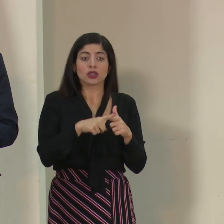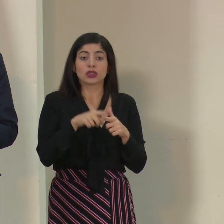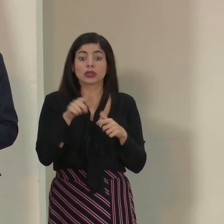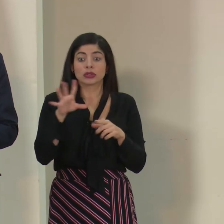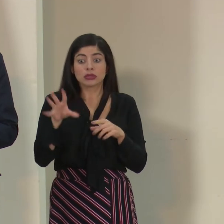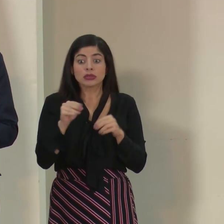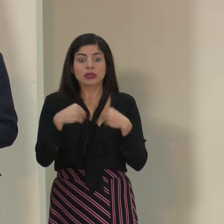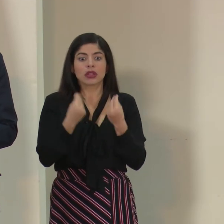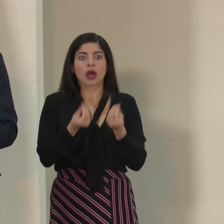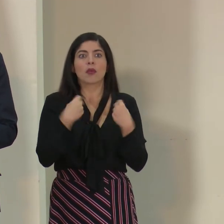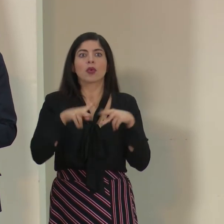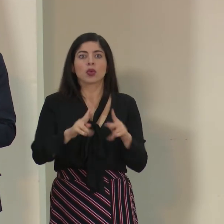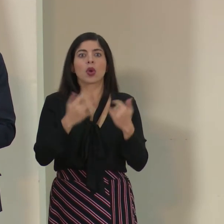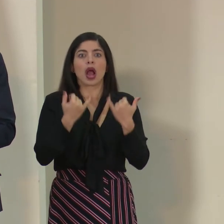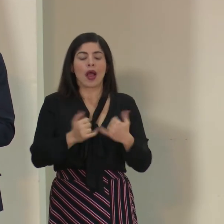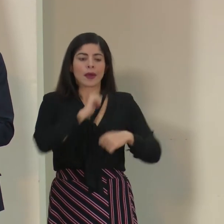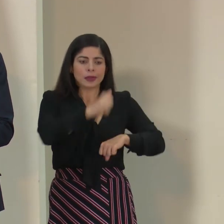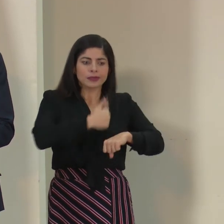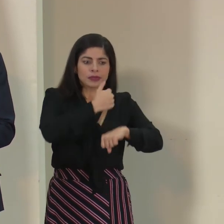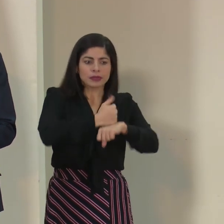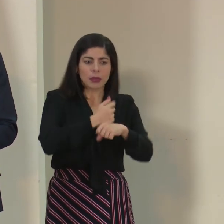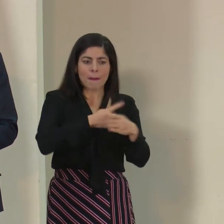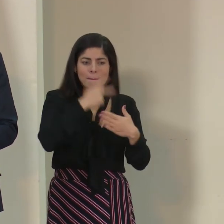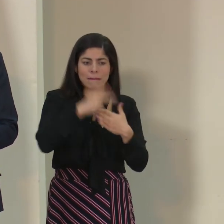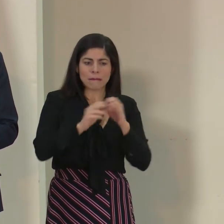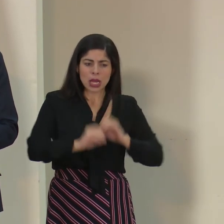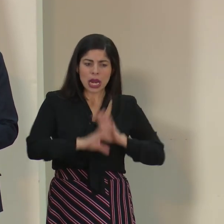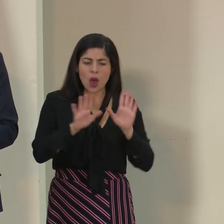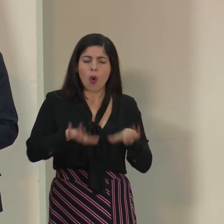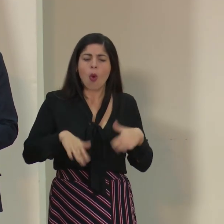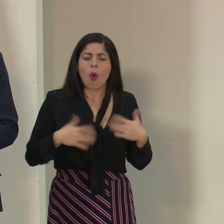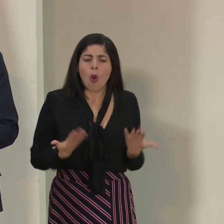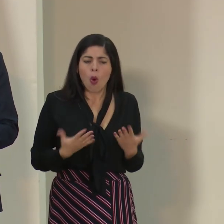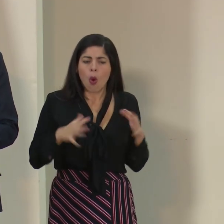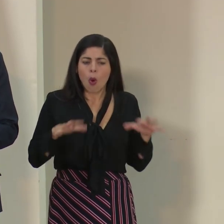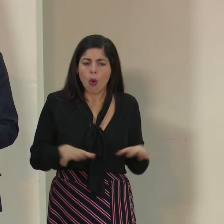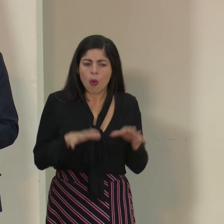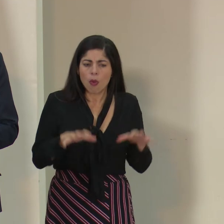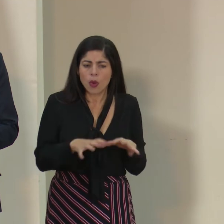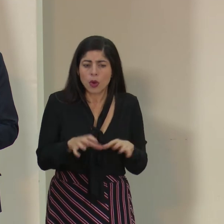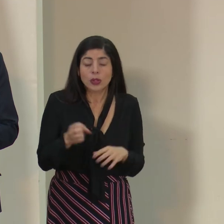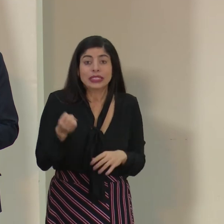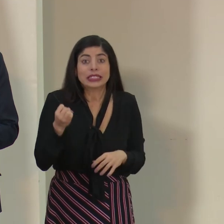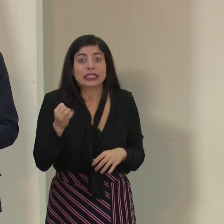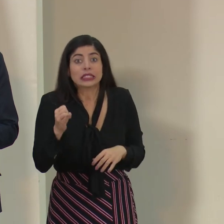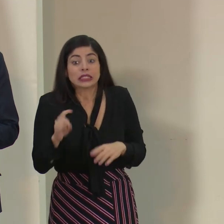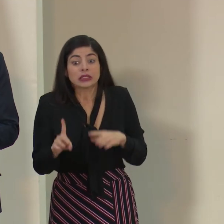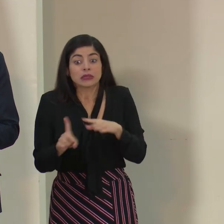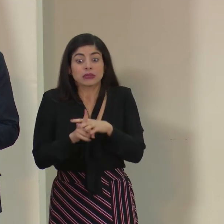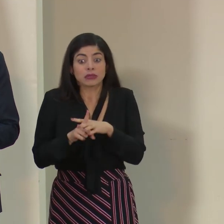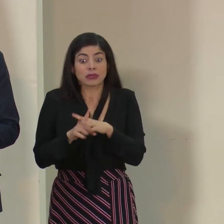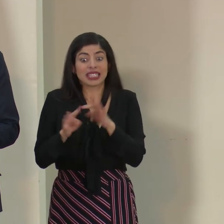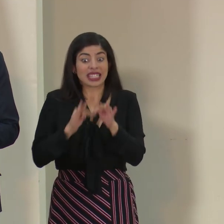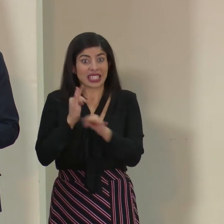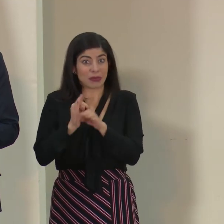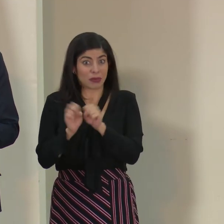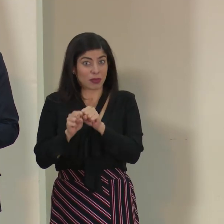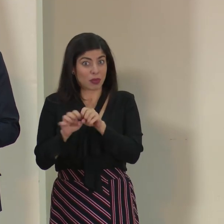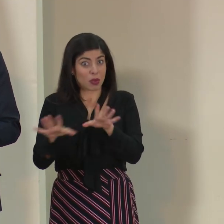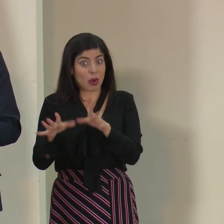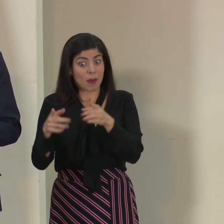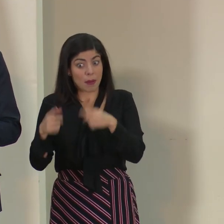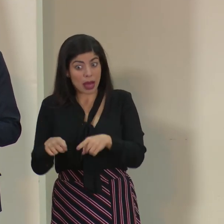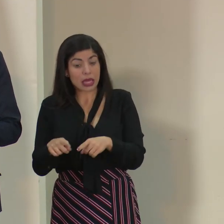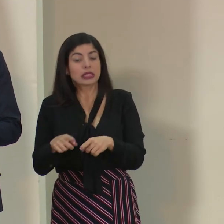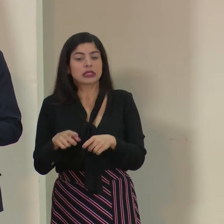primero tener planes claros de cómo actuar en caso de que tengamos un evento tipo pandemia, en donde